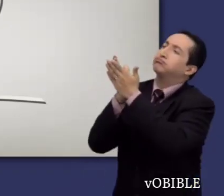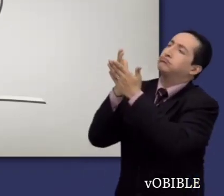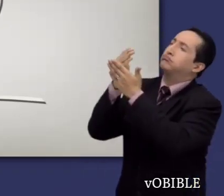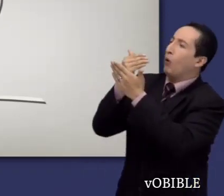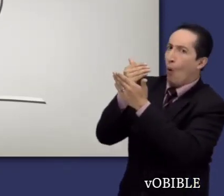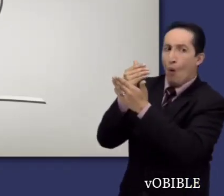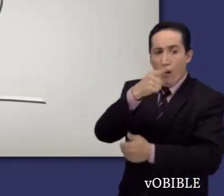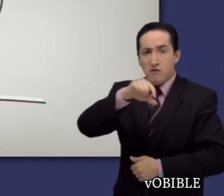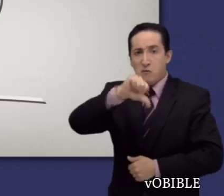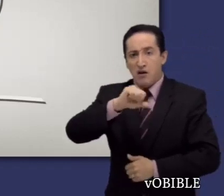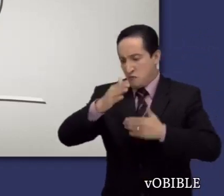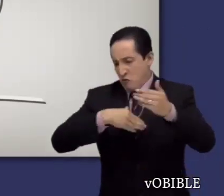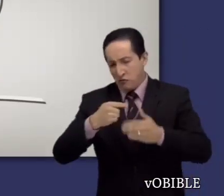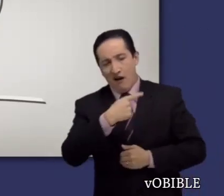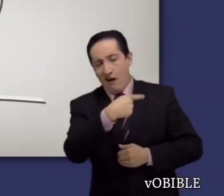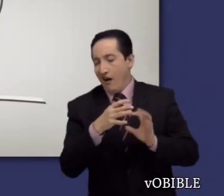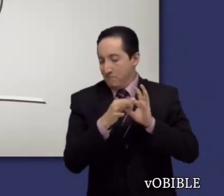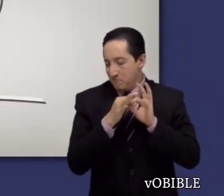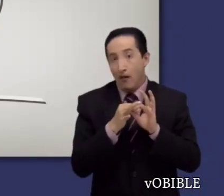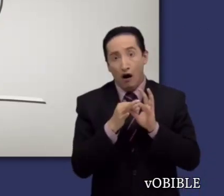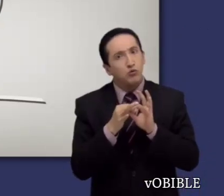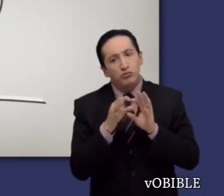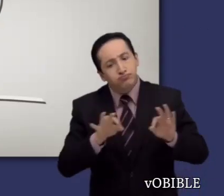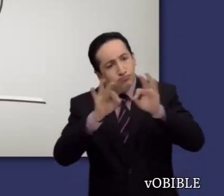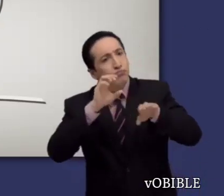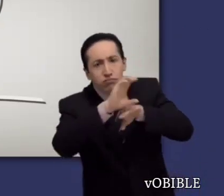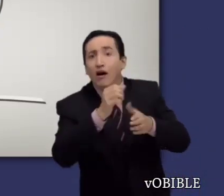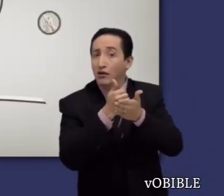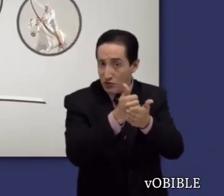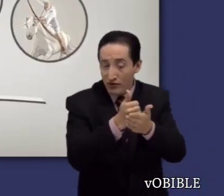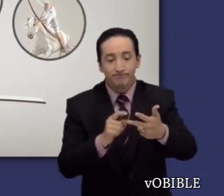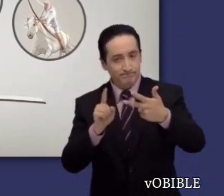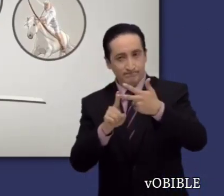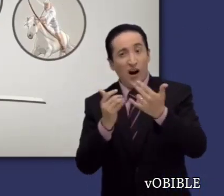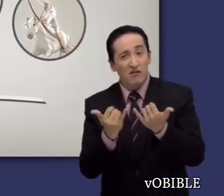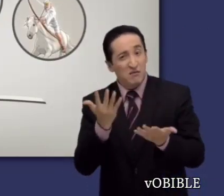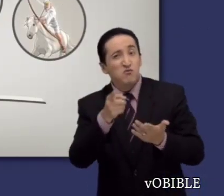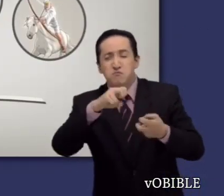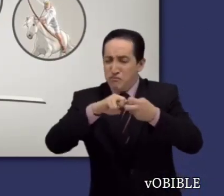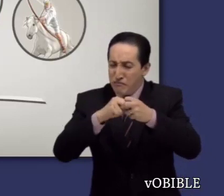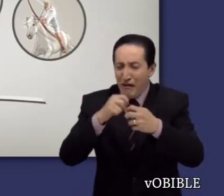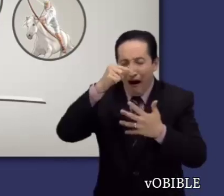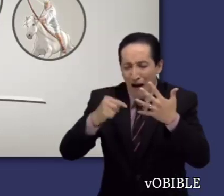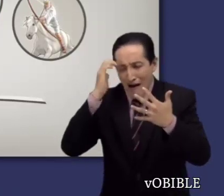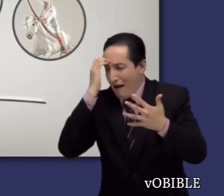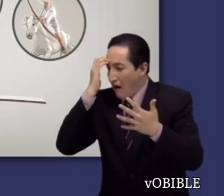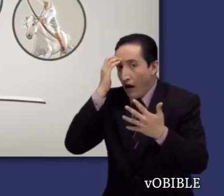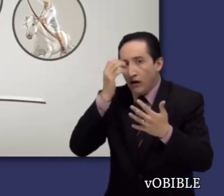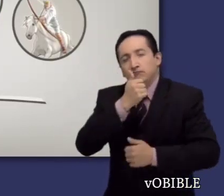amistad de quienes actúan de forma indisciplinada, debemos aconsejarlos como a hermanos. Y en que debemos aguantar las